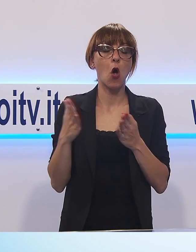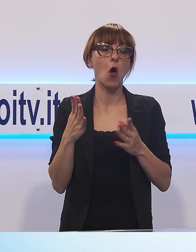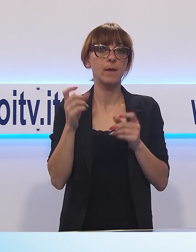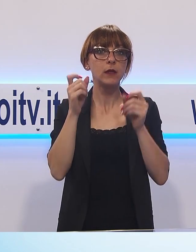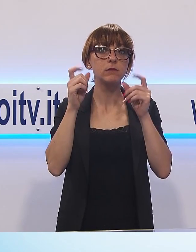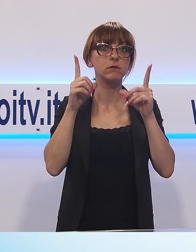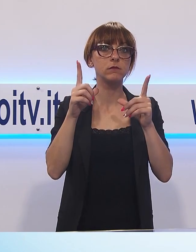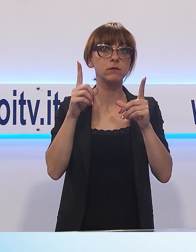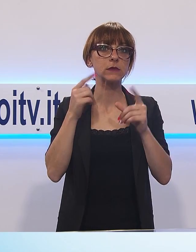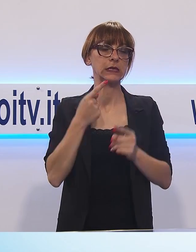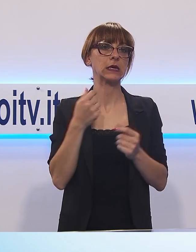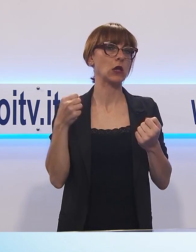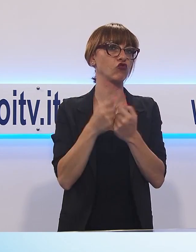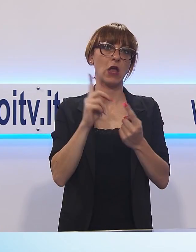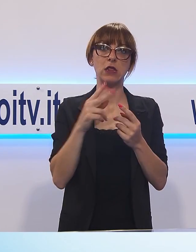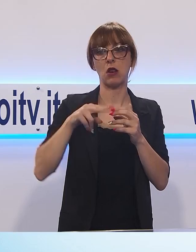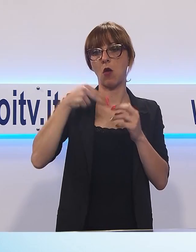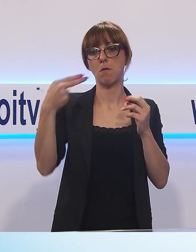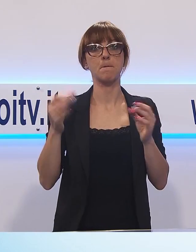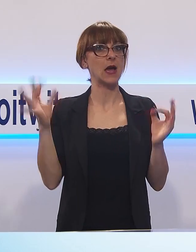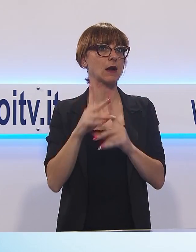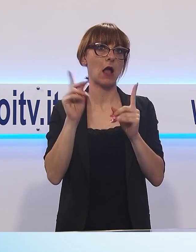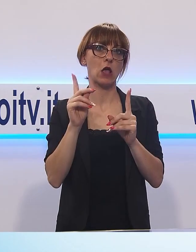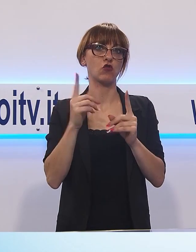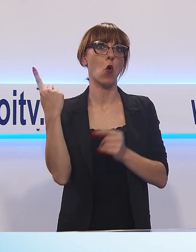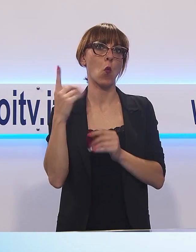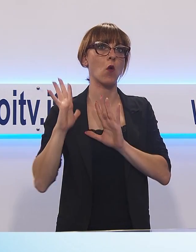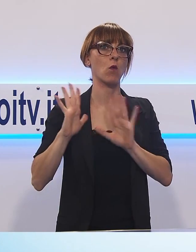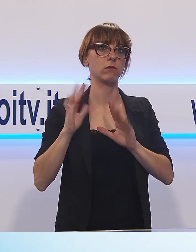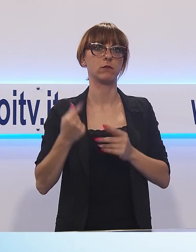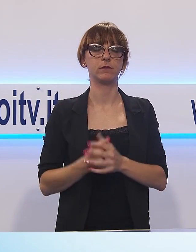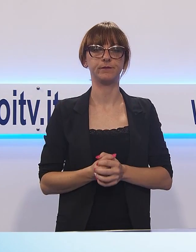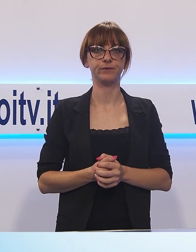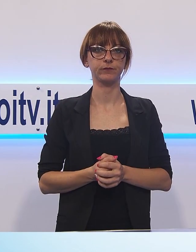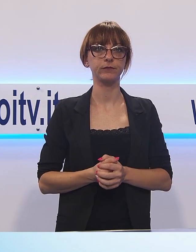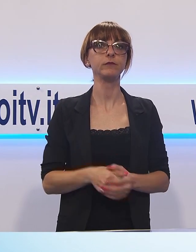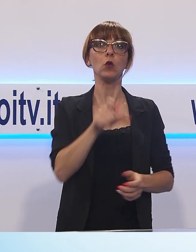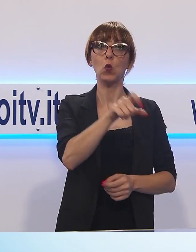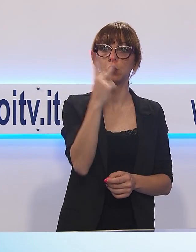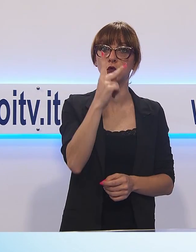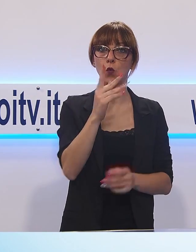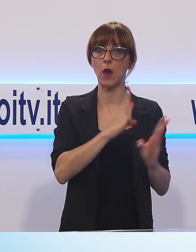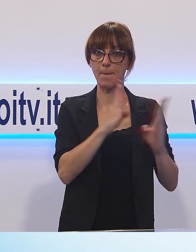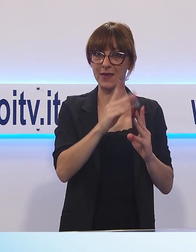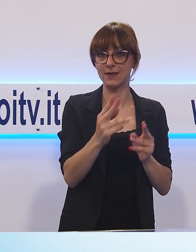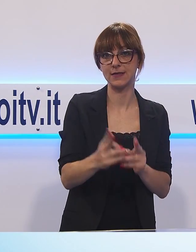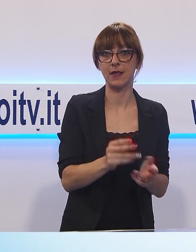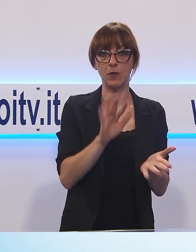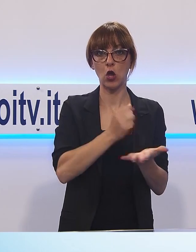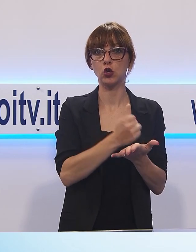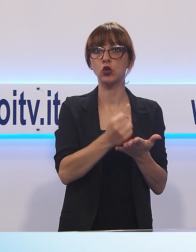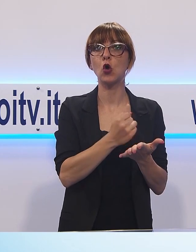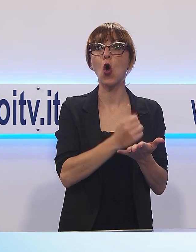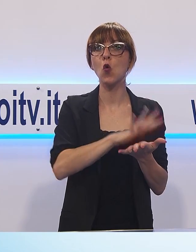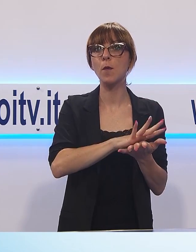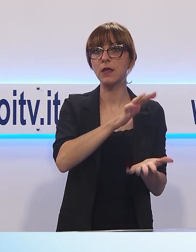questura di Pisa ha trasmesso gli atti alla procura di Lucca che adesso dovrà valutare il